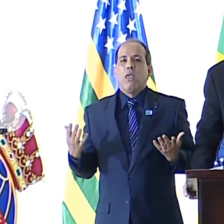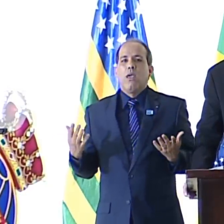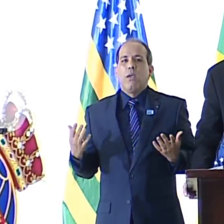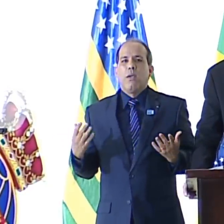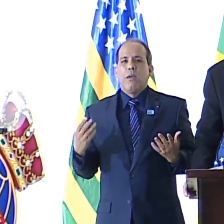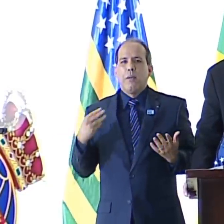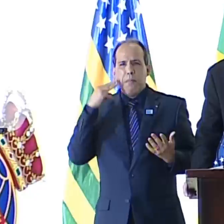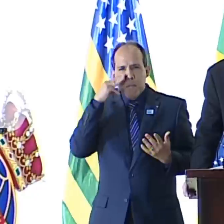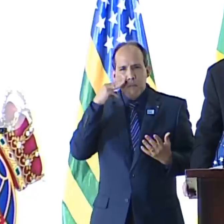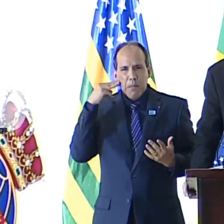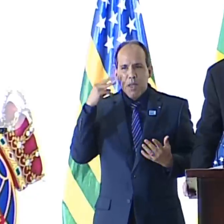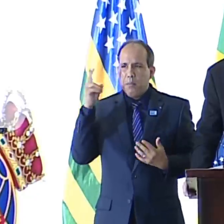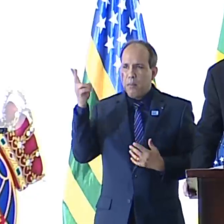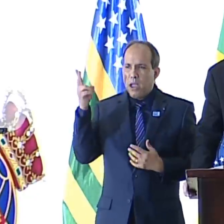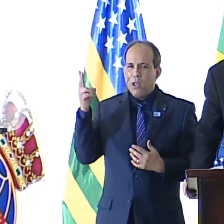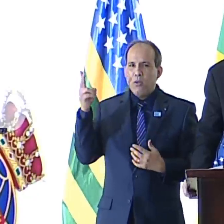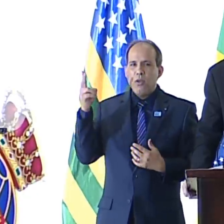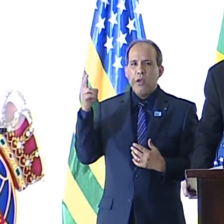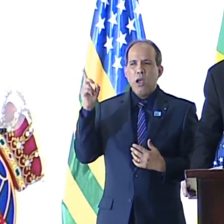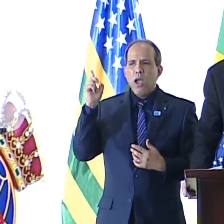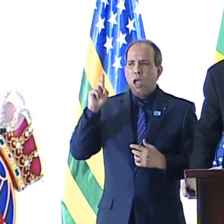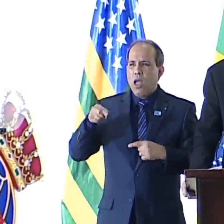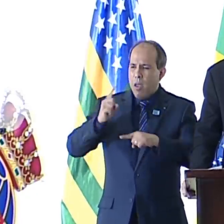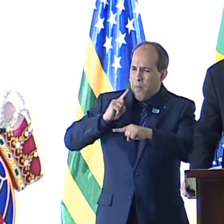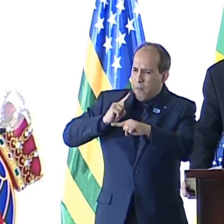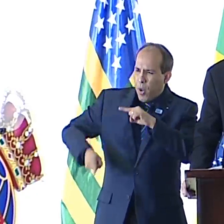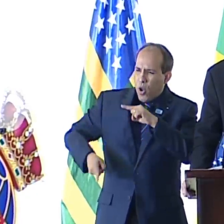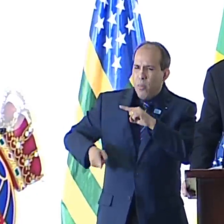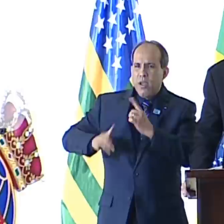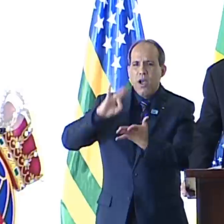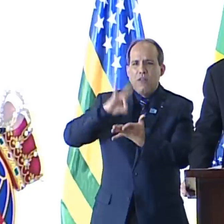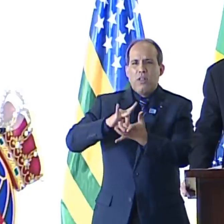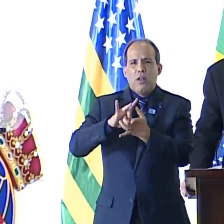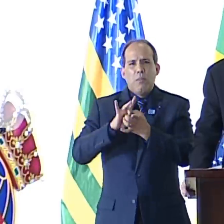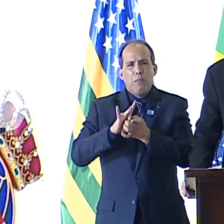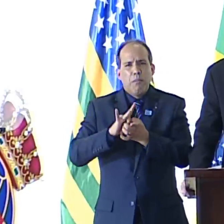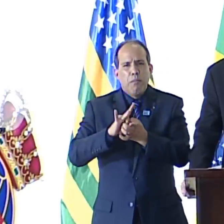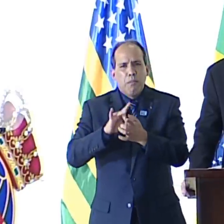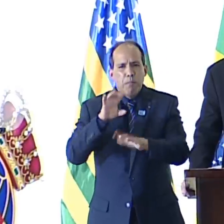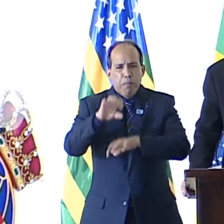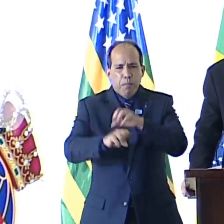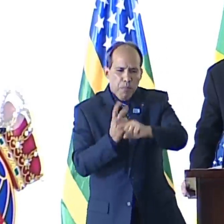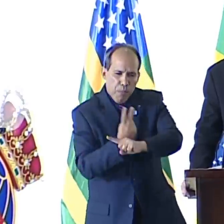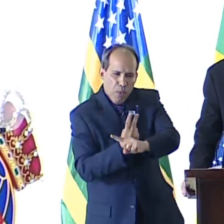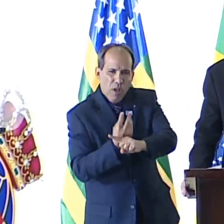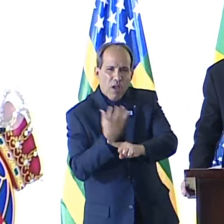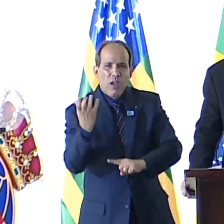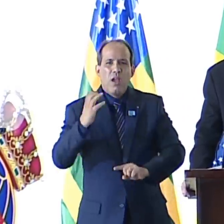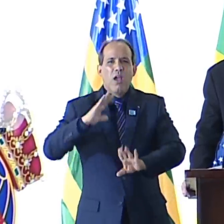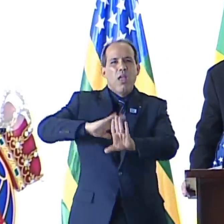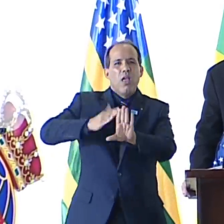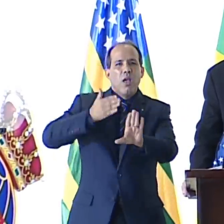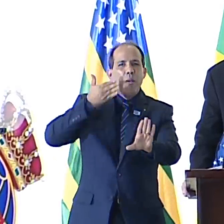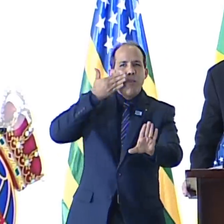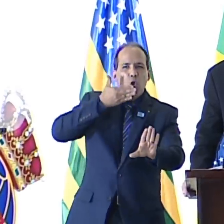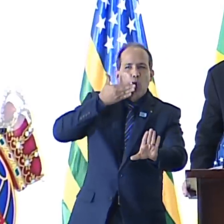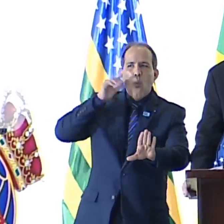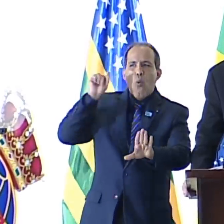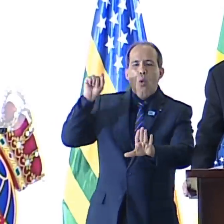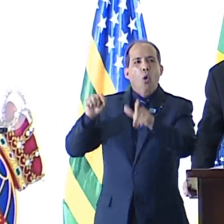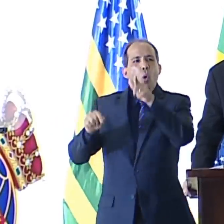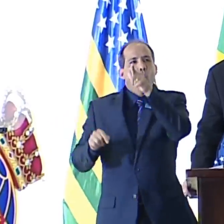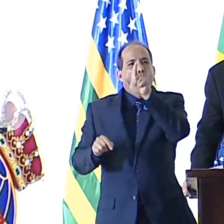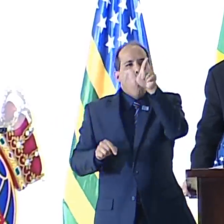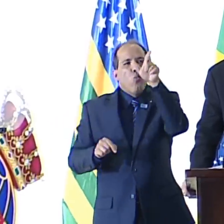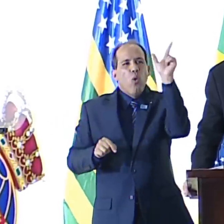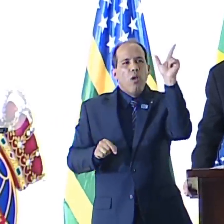é proibir a verdadeira procura. Eles querem dialética só para os outros, para solapar as bases